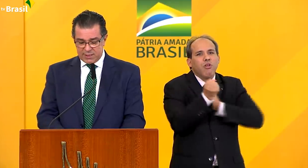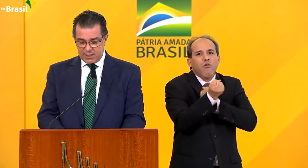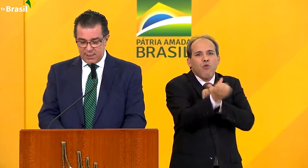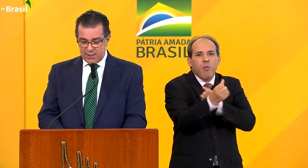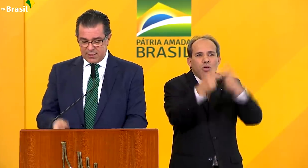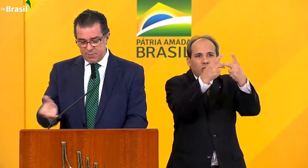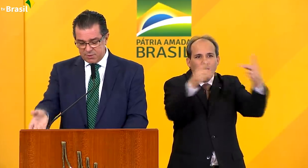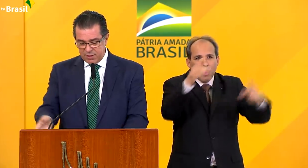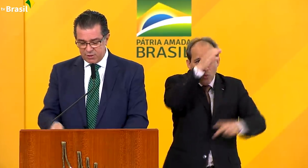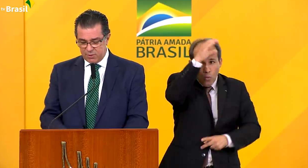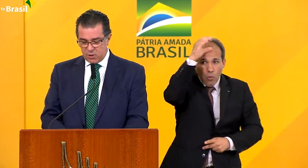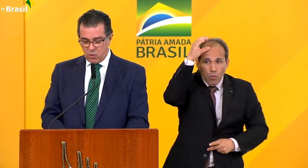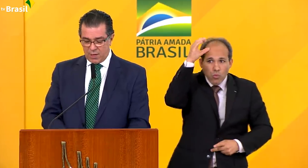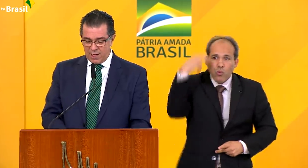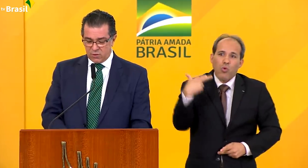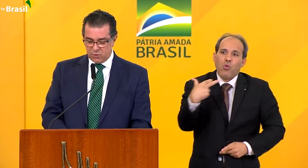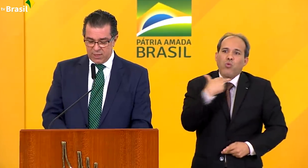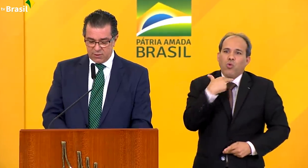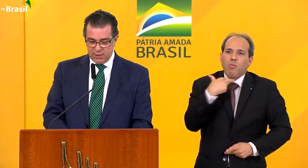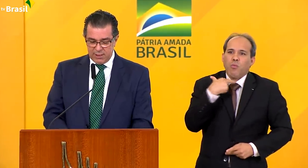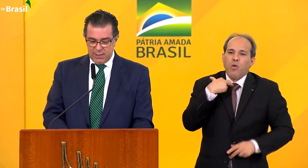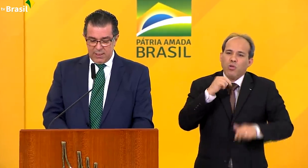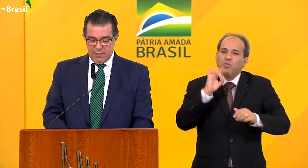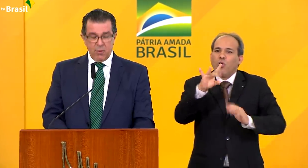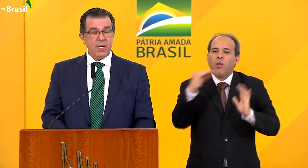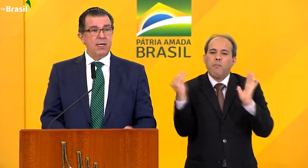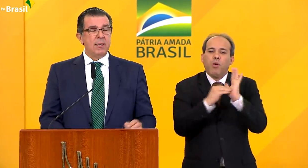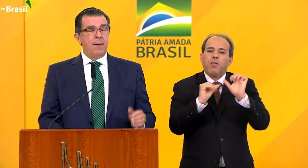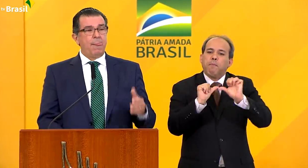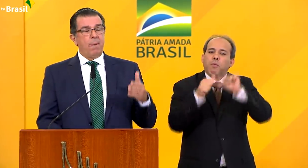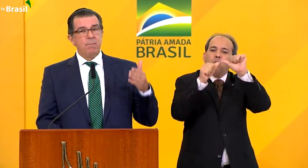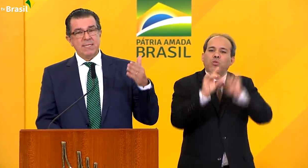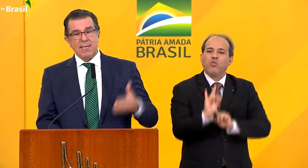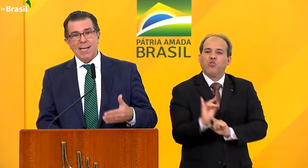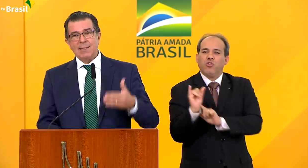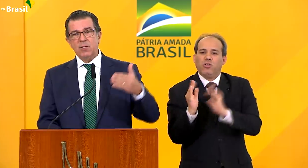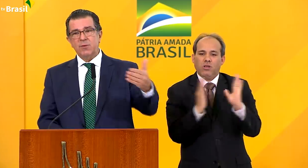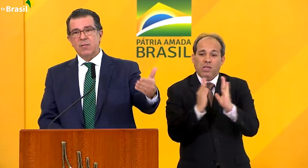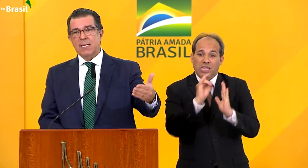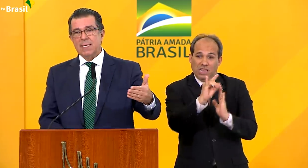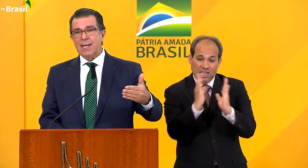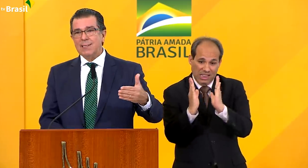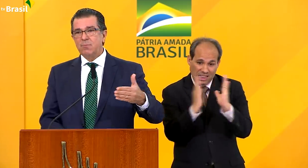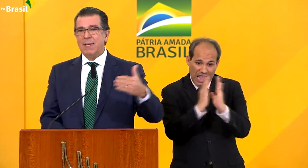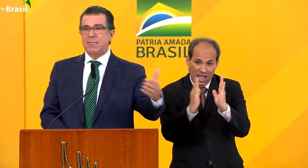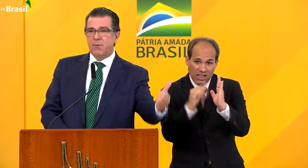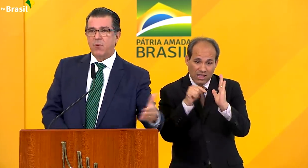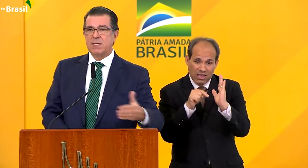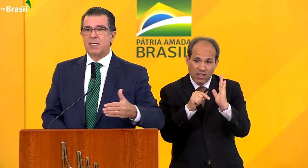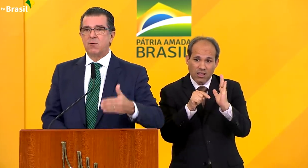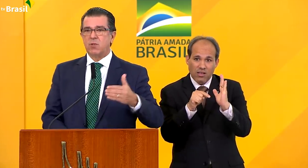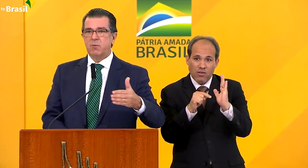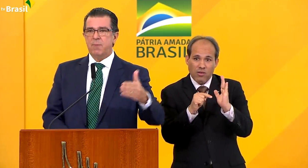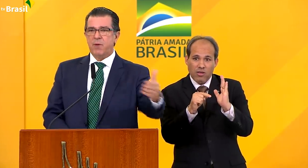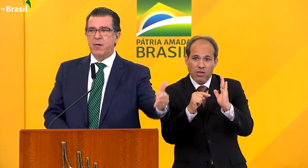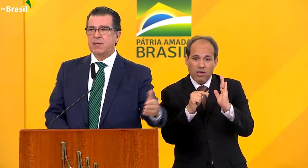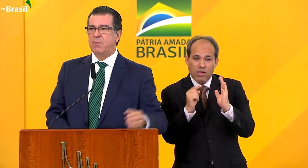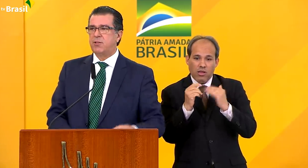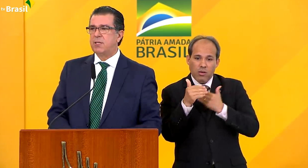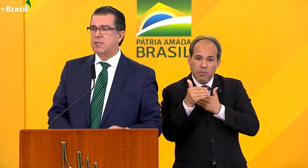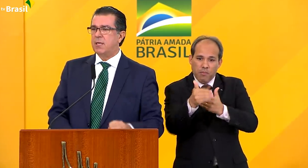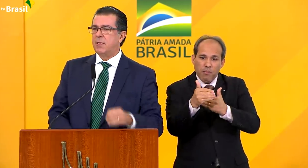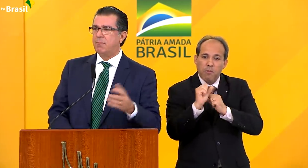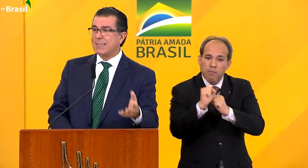não pode ser simplesmente trocado, mudado, porque se a data, essa data best before, a data de consumir